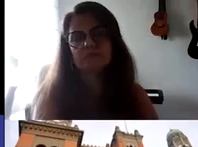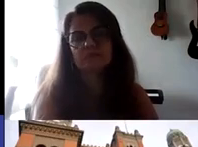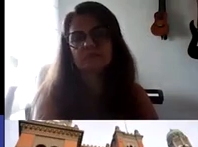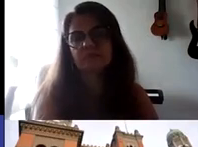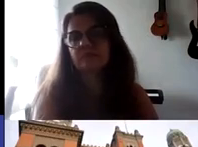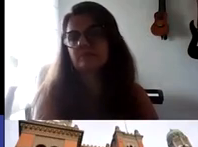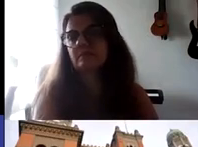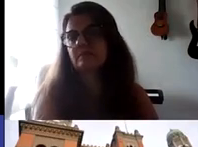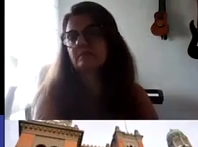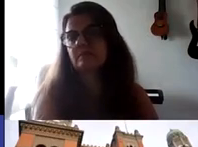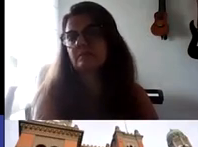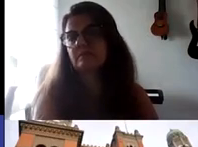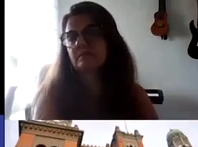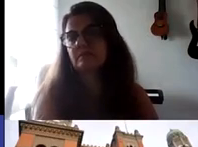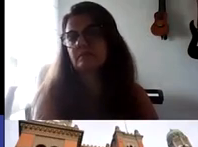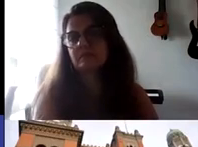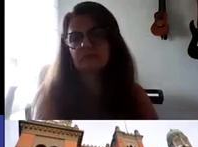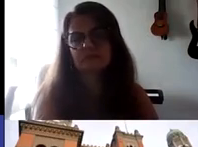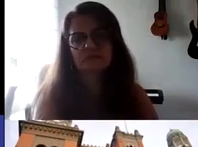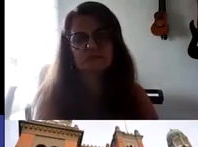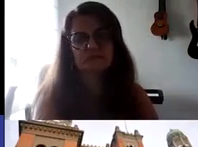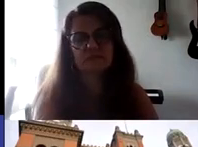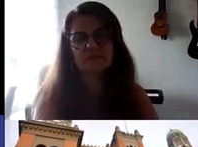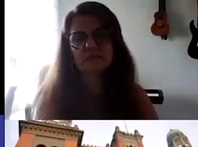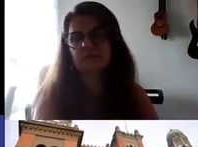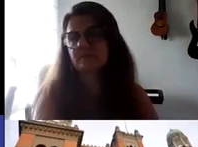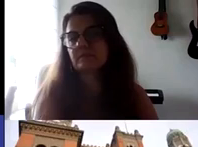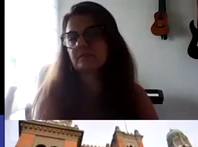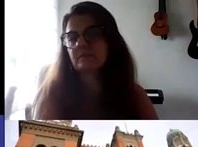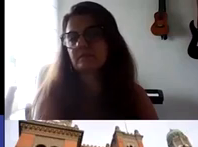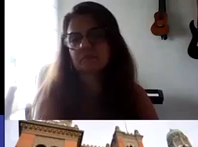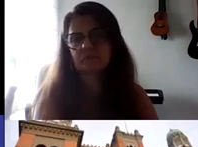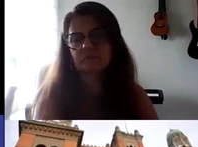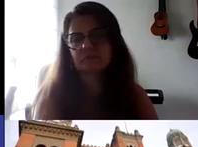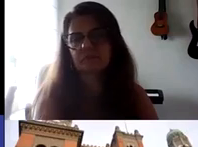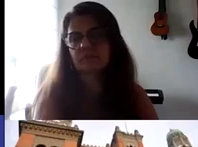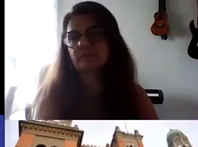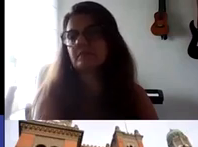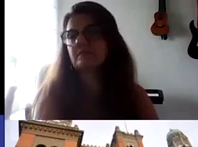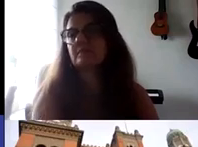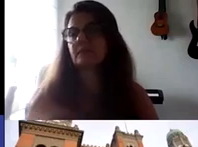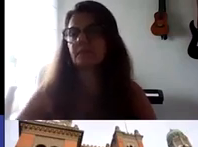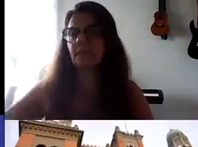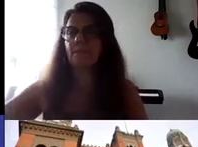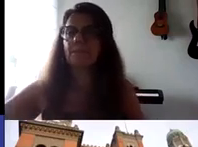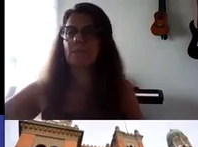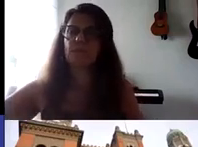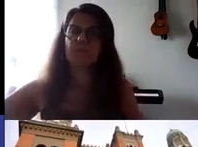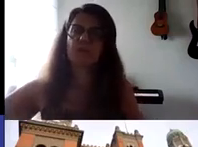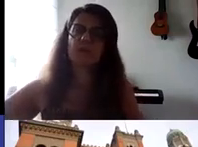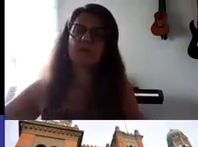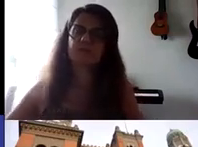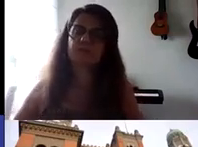incluir todas, mas para a gente é uma meta. A gente quer que todas as regionais também tenham participação do comitê. E os